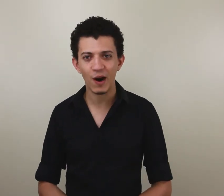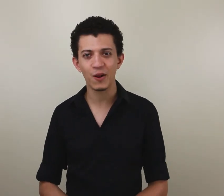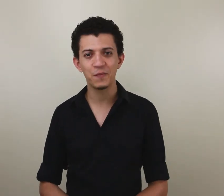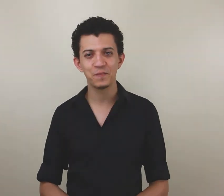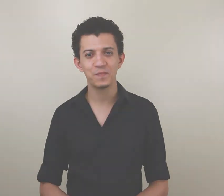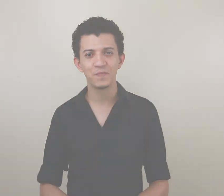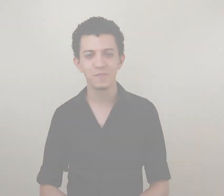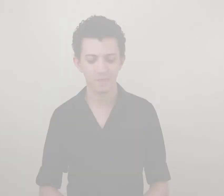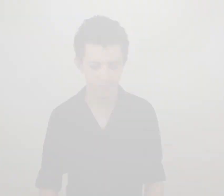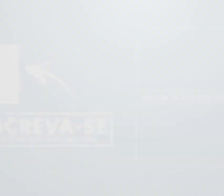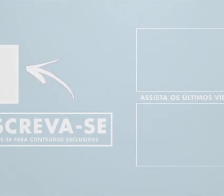aula.